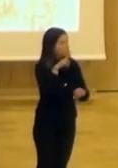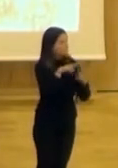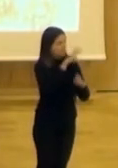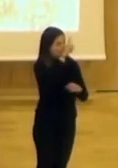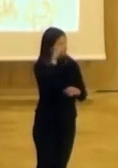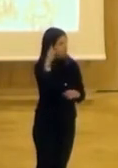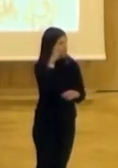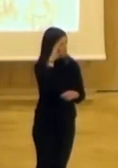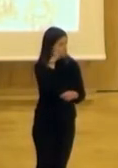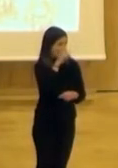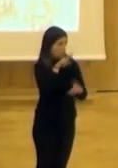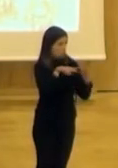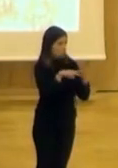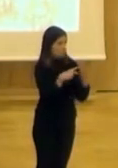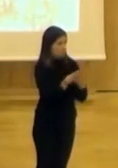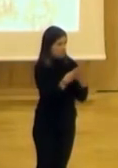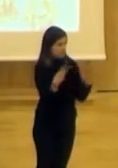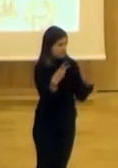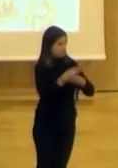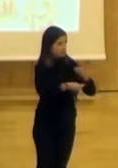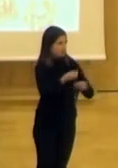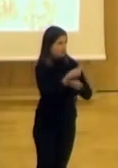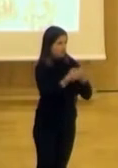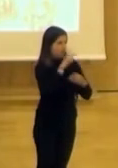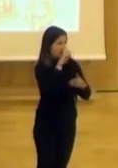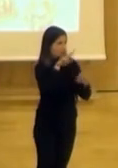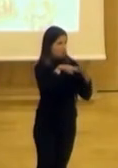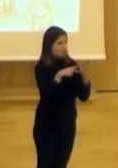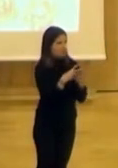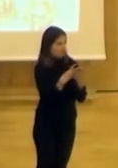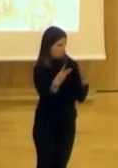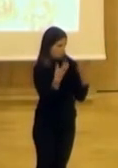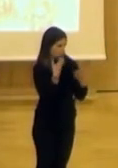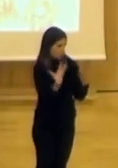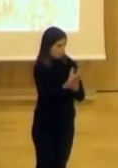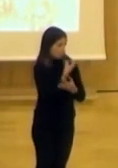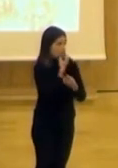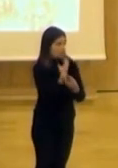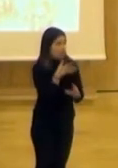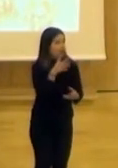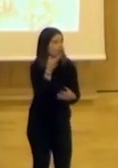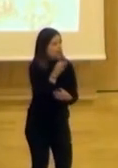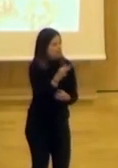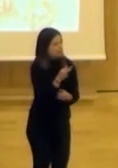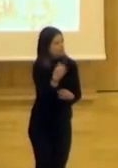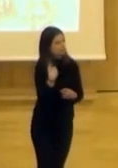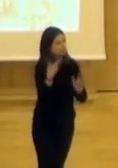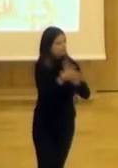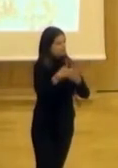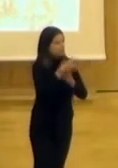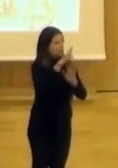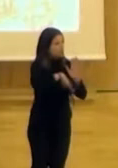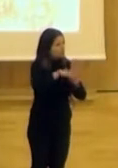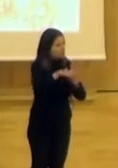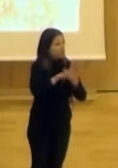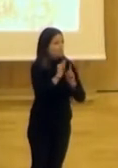en 2017 y que se va a reeditar en 2018, si todo va bien. Y además de contarles del programa, en el cual van